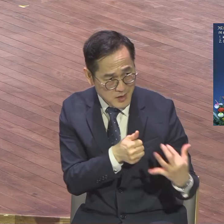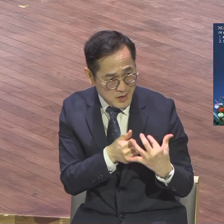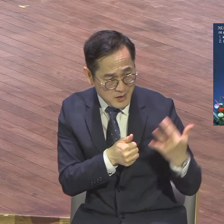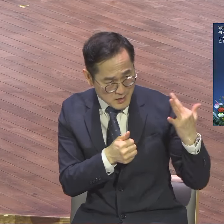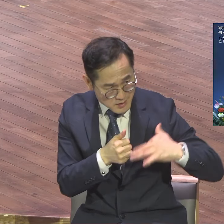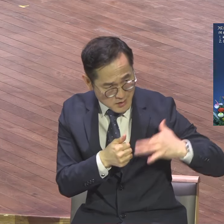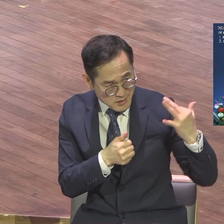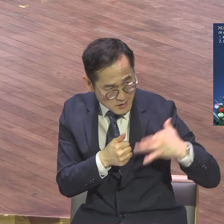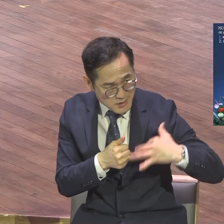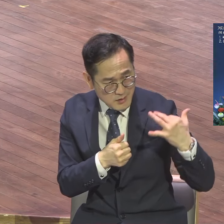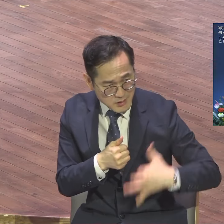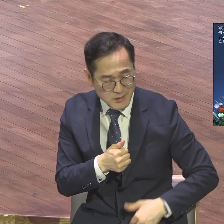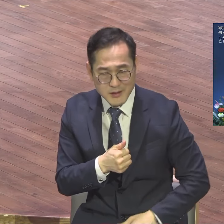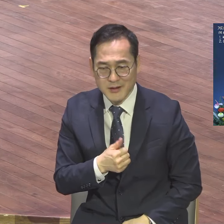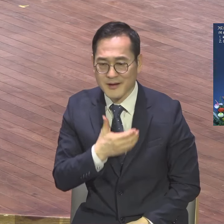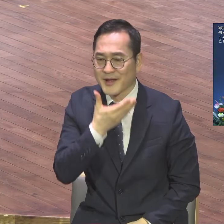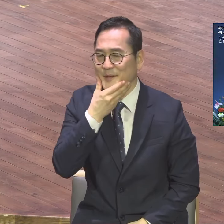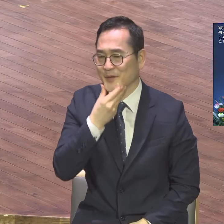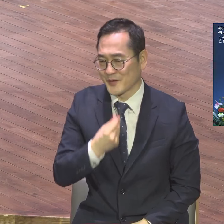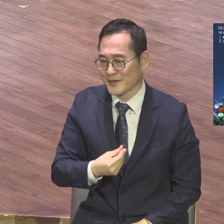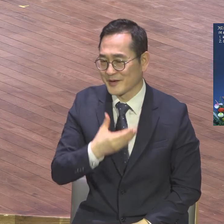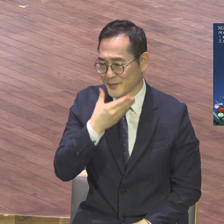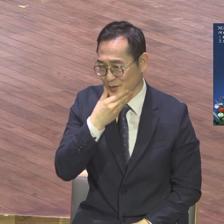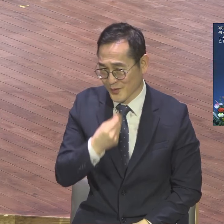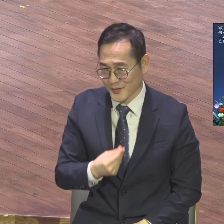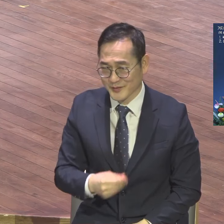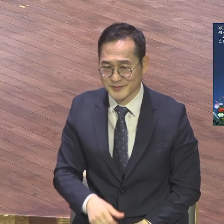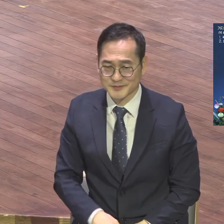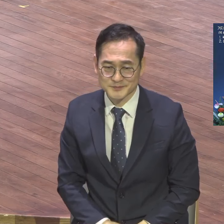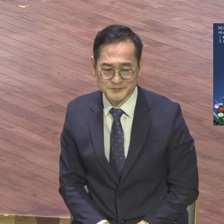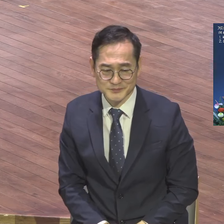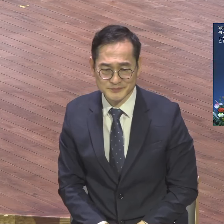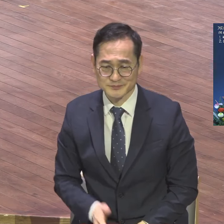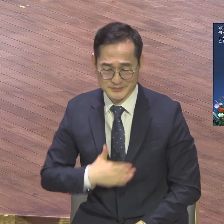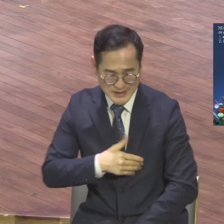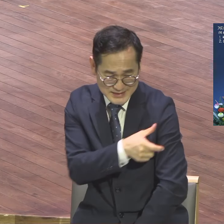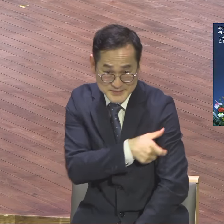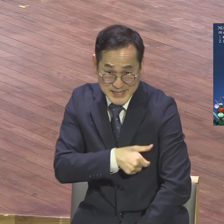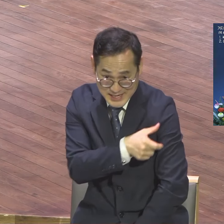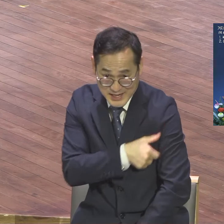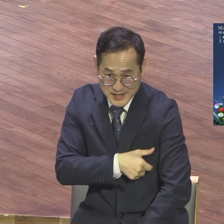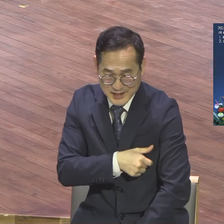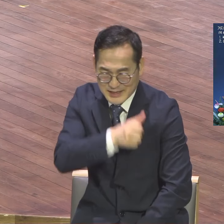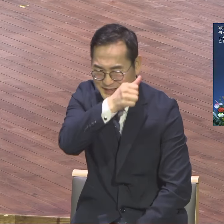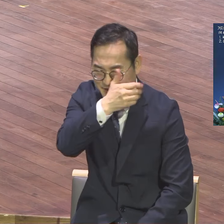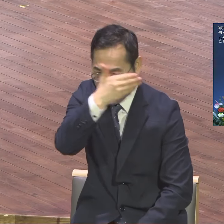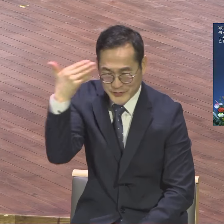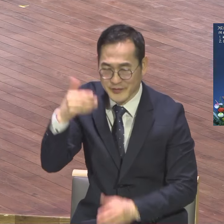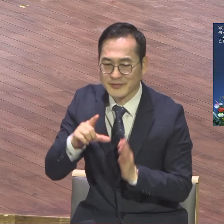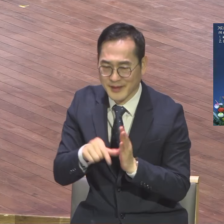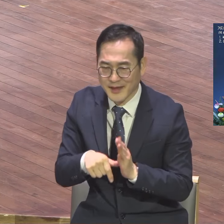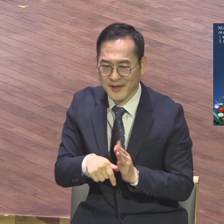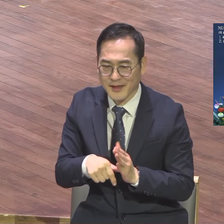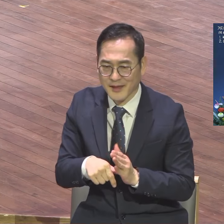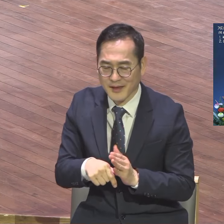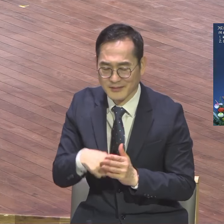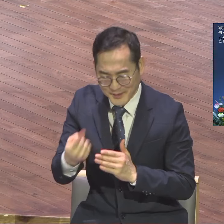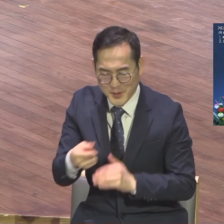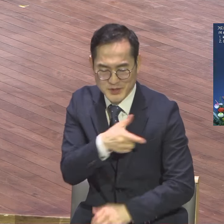그렇다니까요. 저는 집사 때부터 청년 때부터 그랬죠. 청년 때부터 집사 때 장로